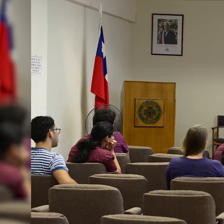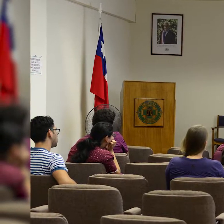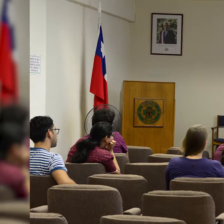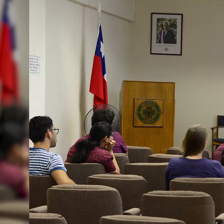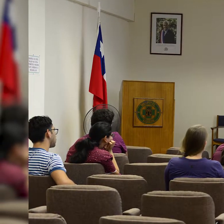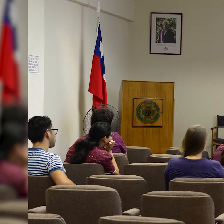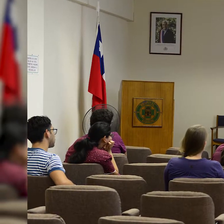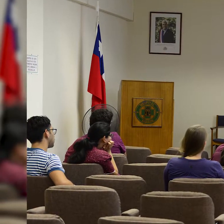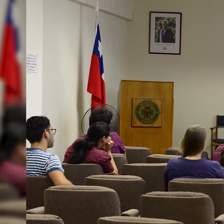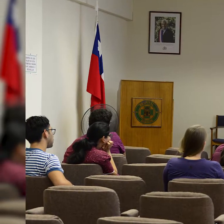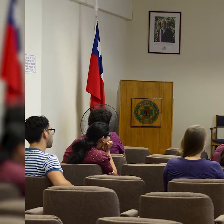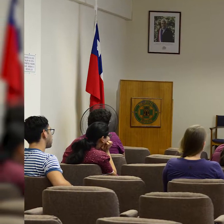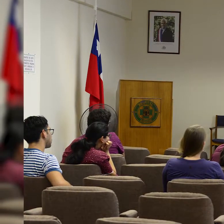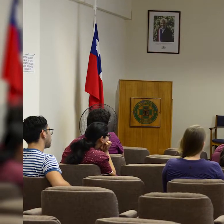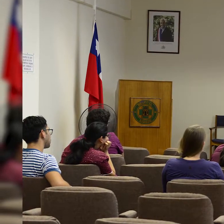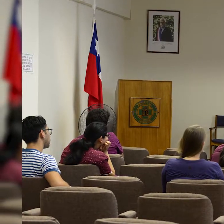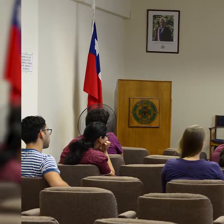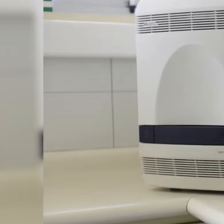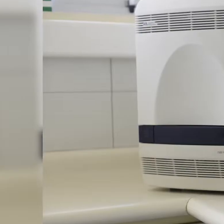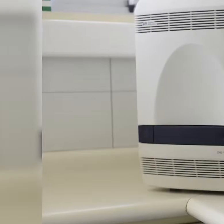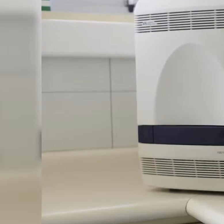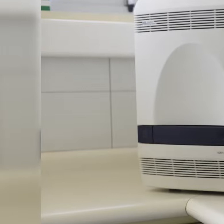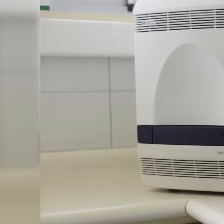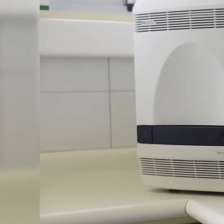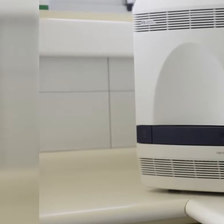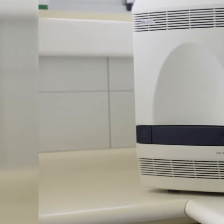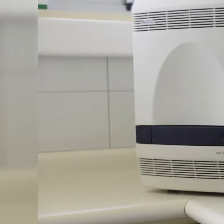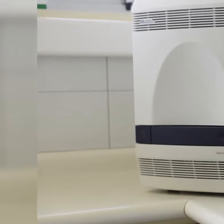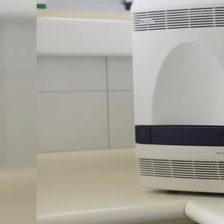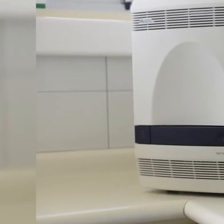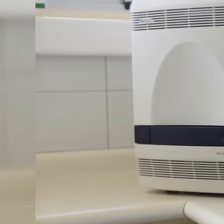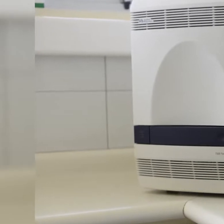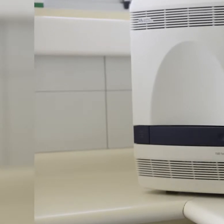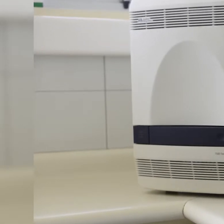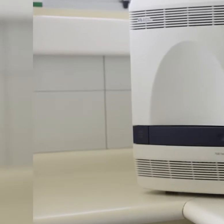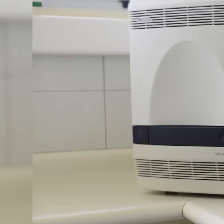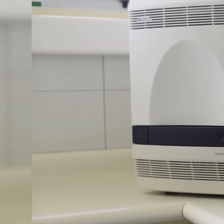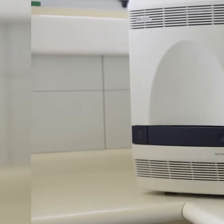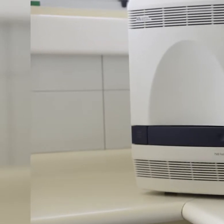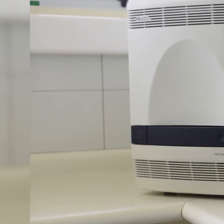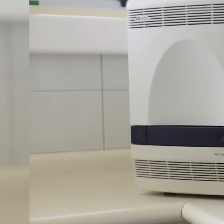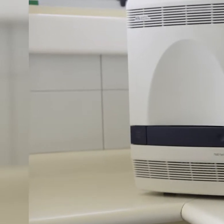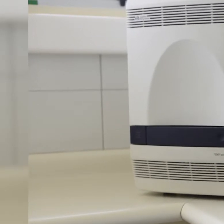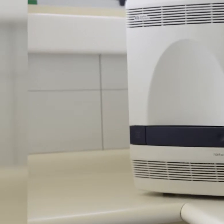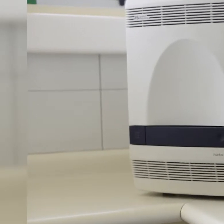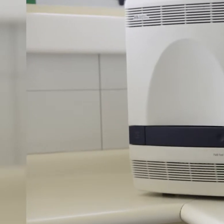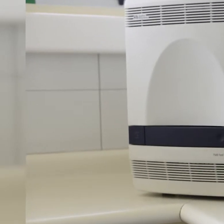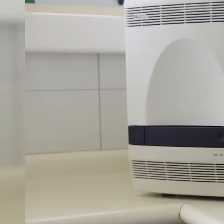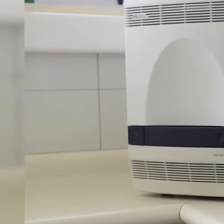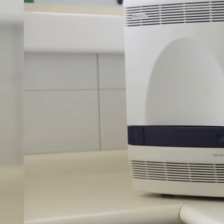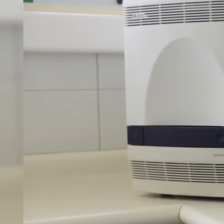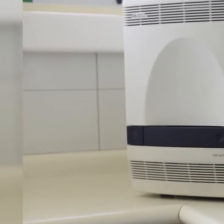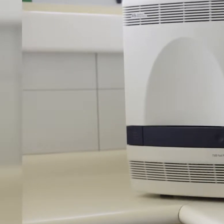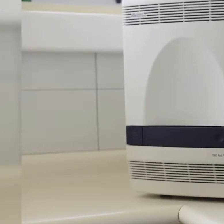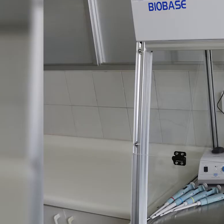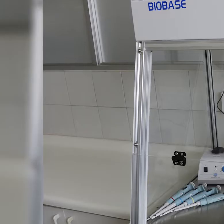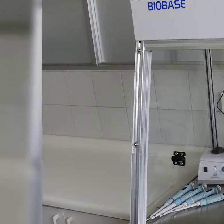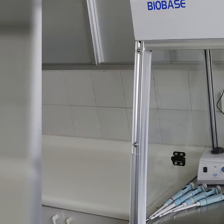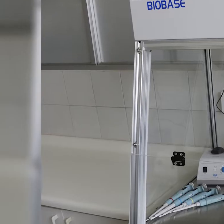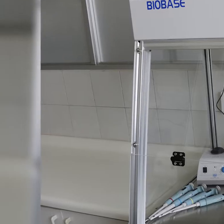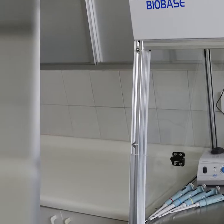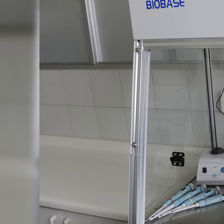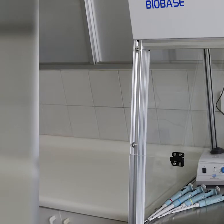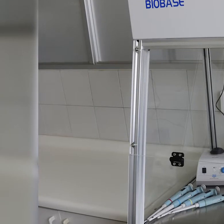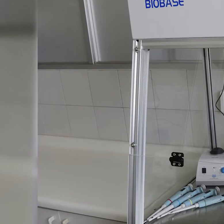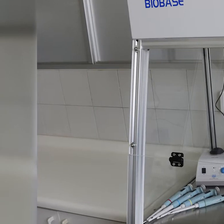realizaron capacitaciones técnicas del equipo PCR que estuvieron a cargo de Leonor Cruz, especialista de aplicaciones de la